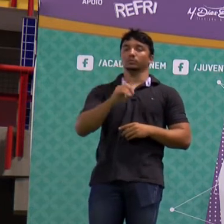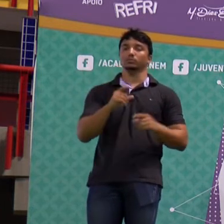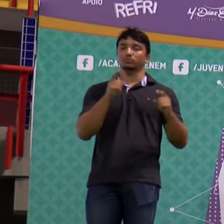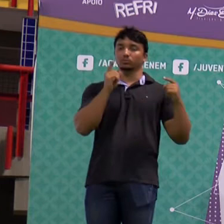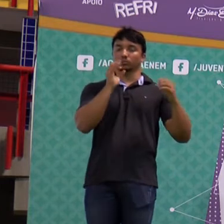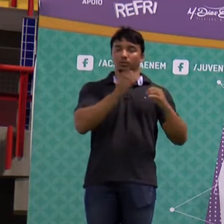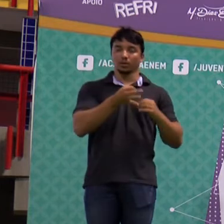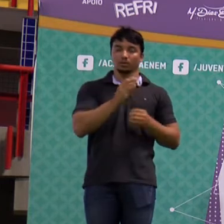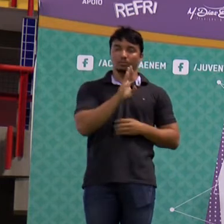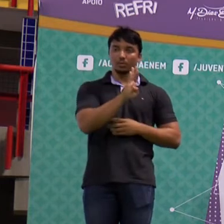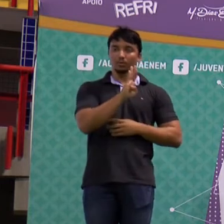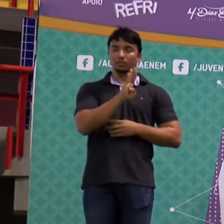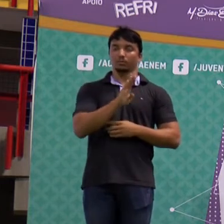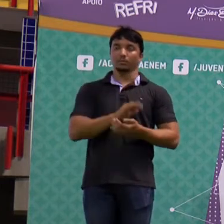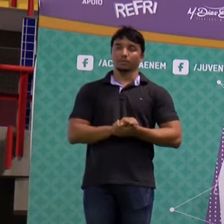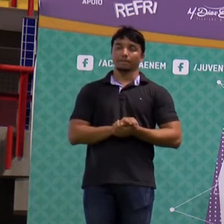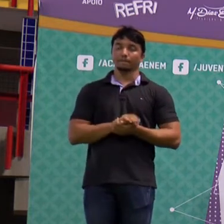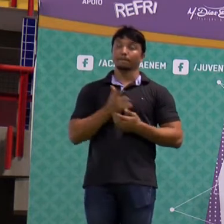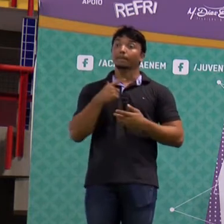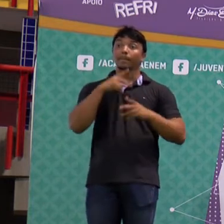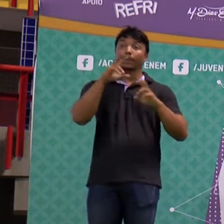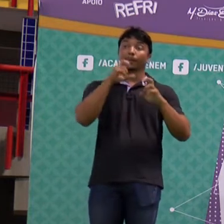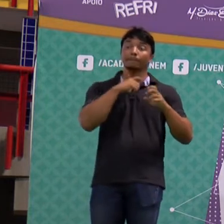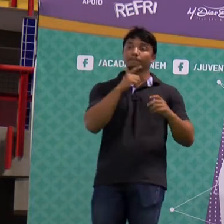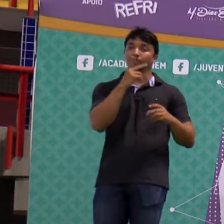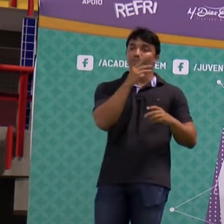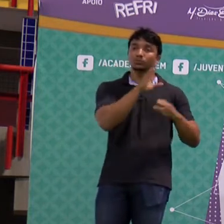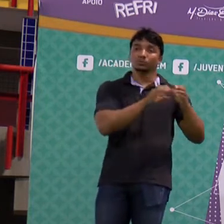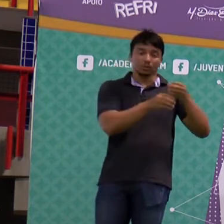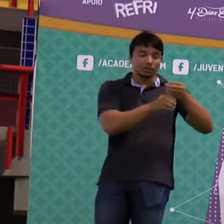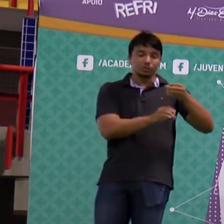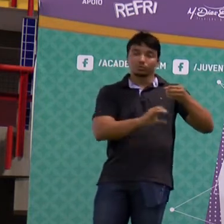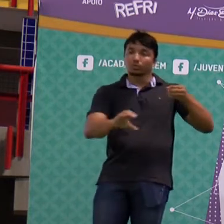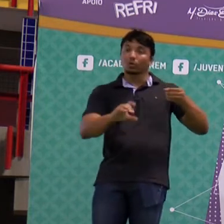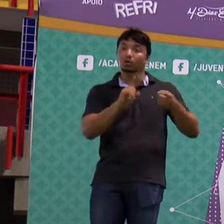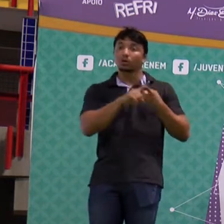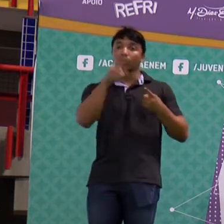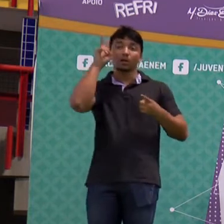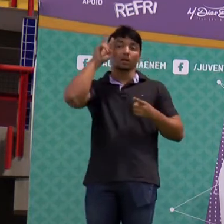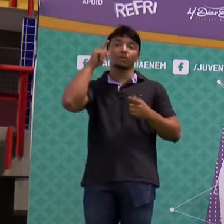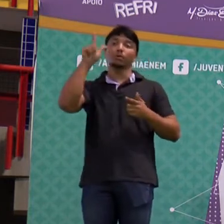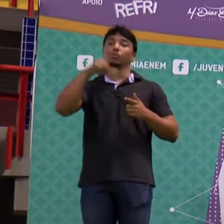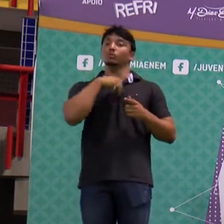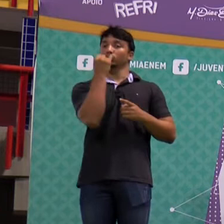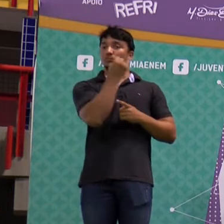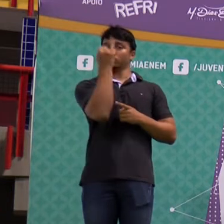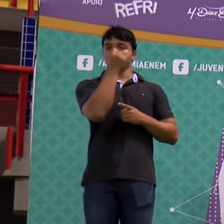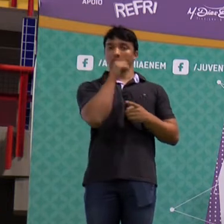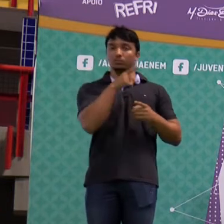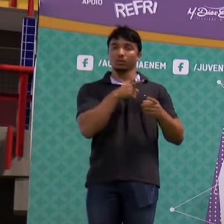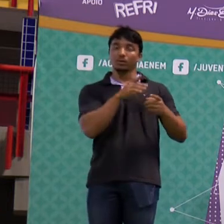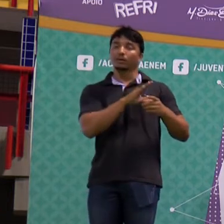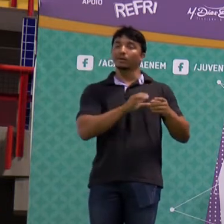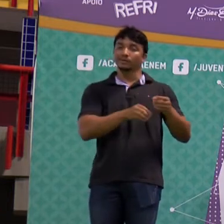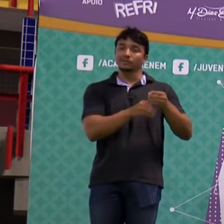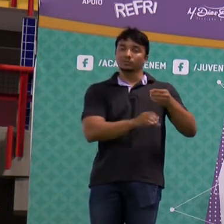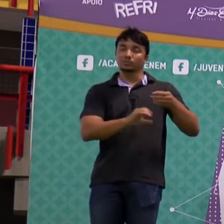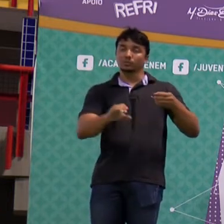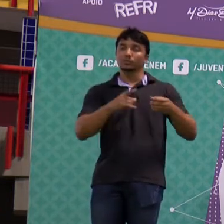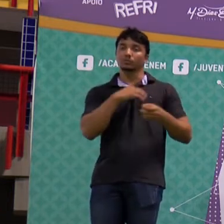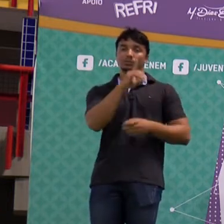de filtração. Já que se falou sobre o tratamento de esgoto, vamos também lembrar outros processos importantíssimos do tratamento de água.